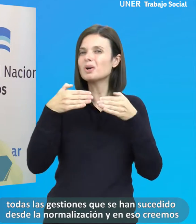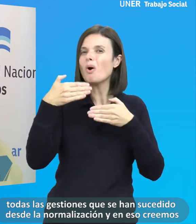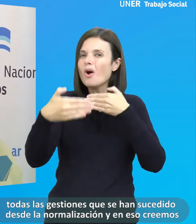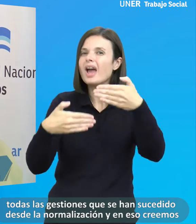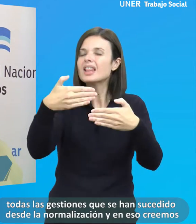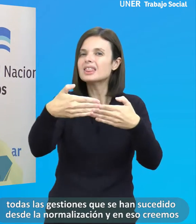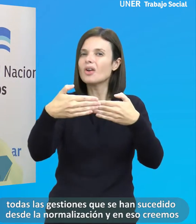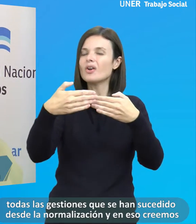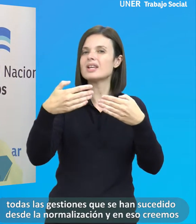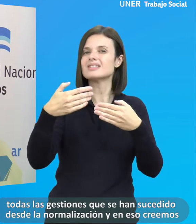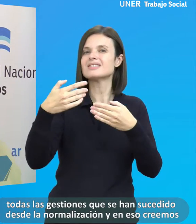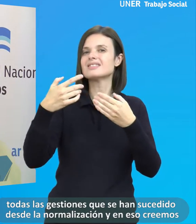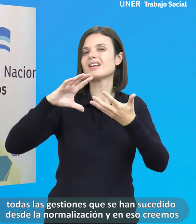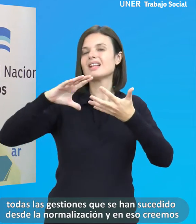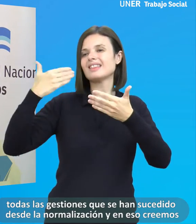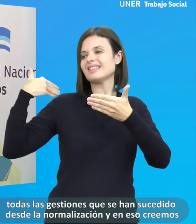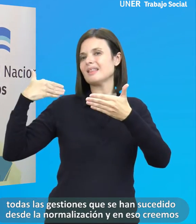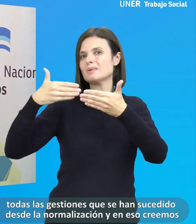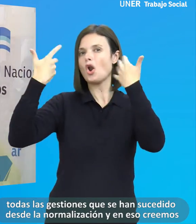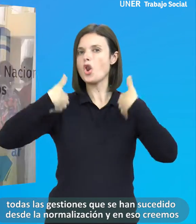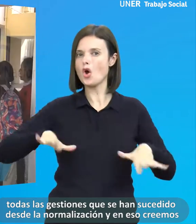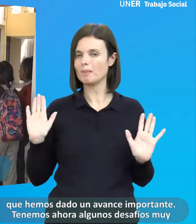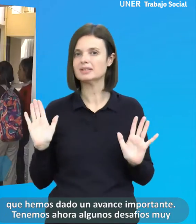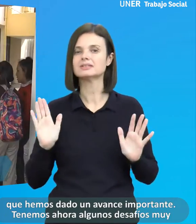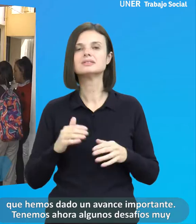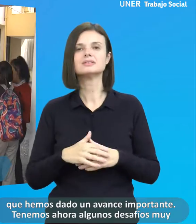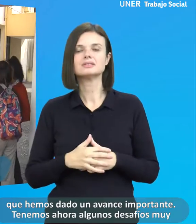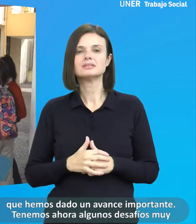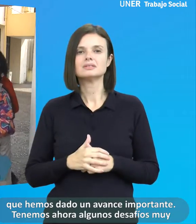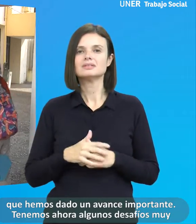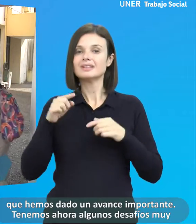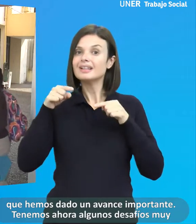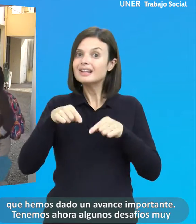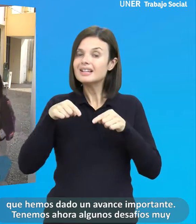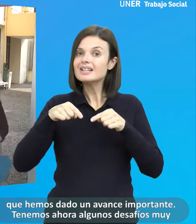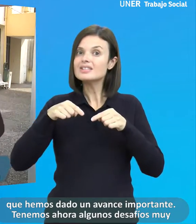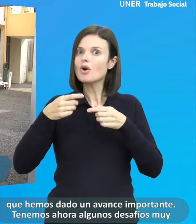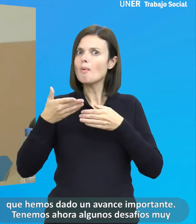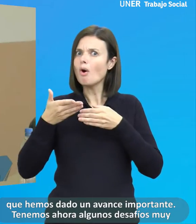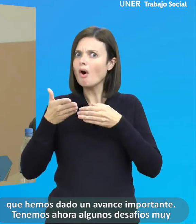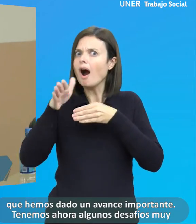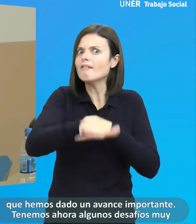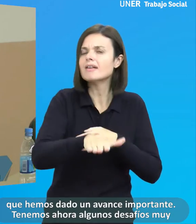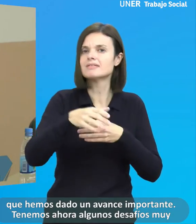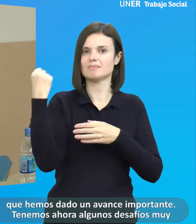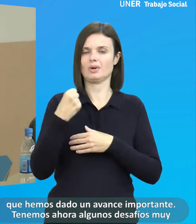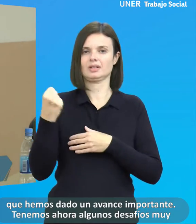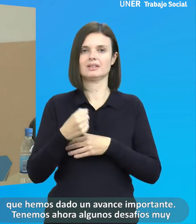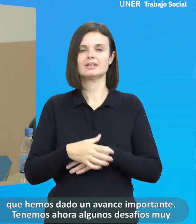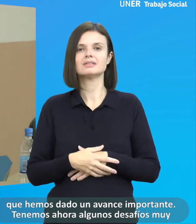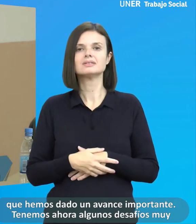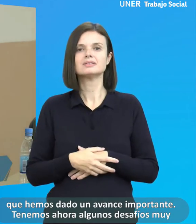gestiones que se han sucedido desde la normalización. Y en eso creemos que hemos dado un avance importante.